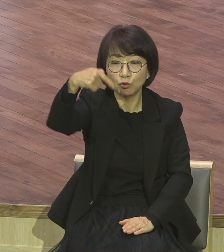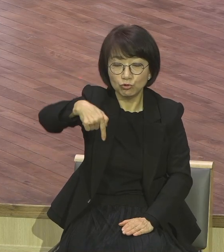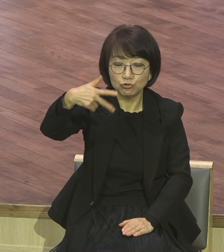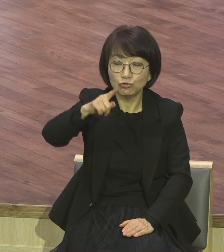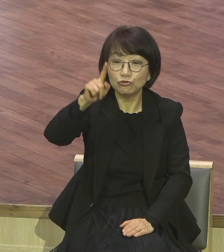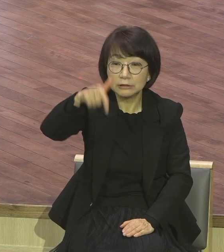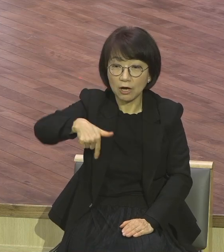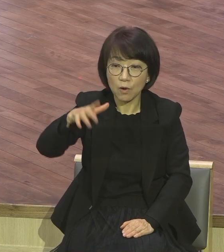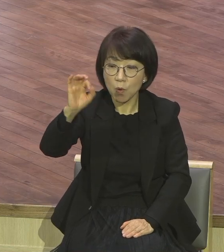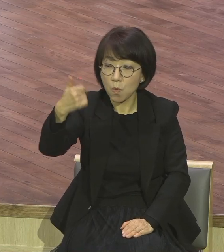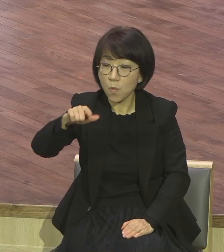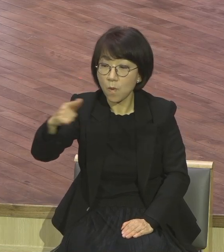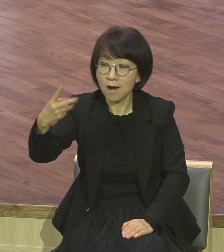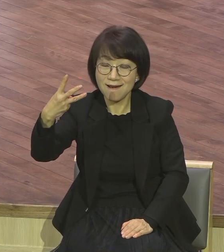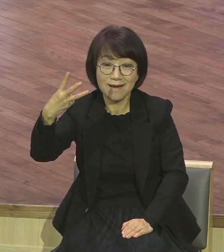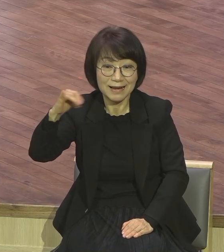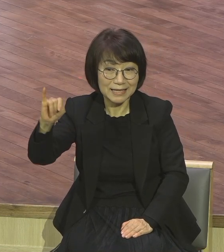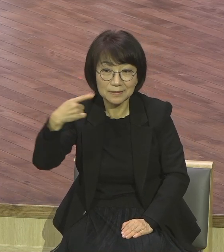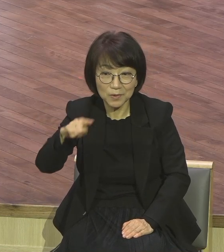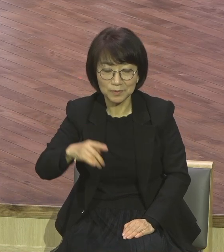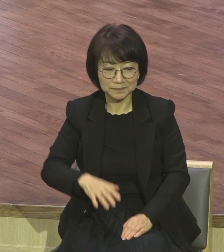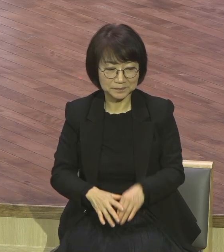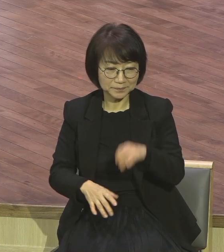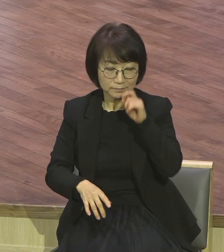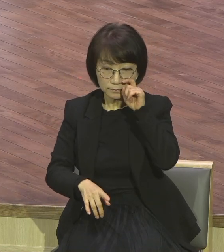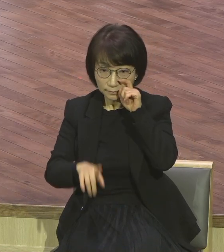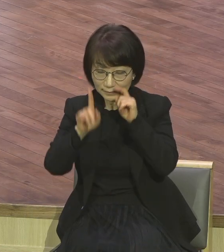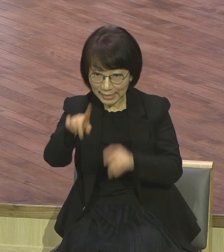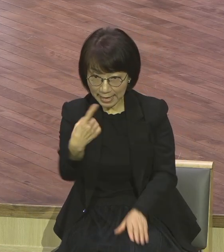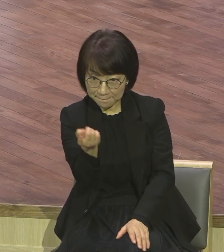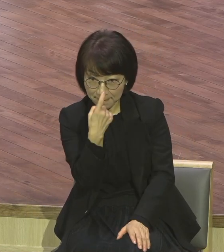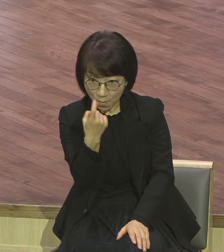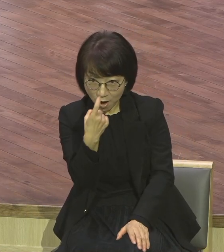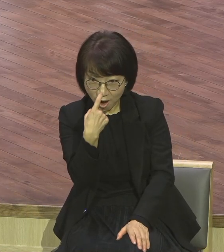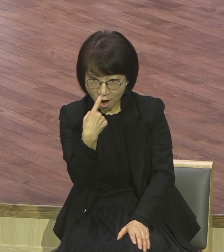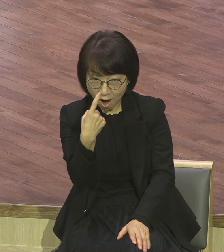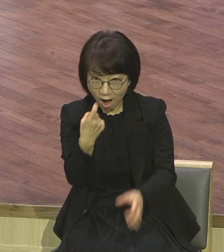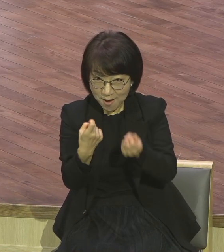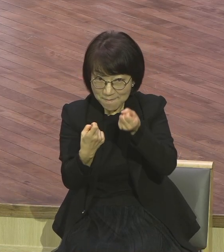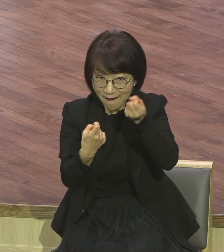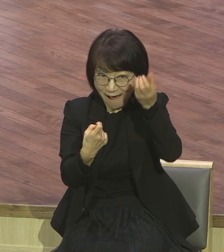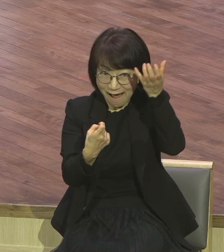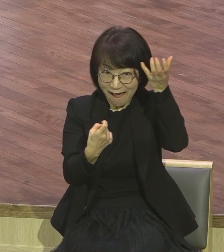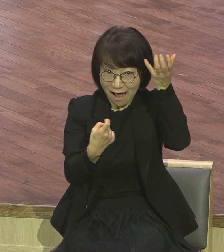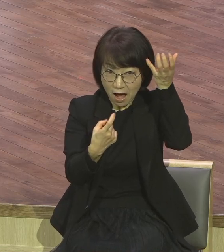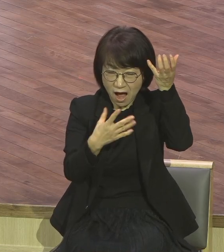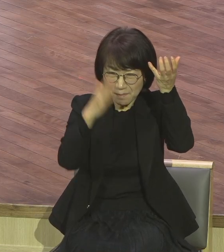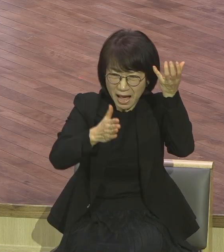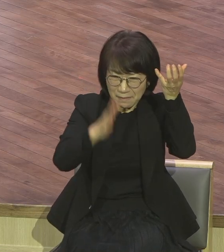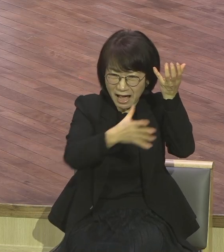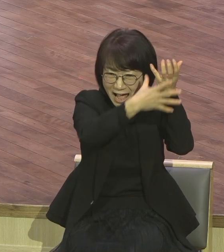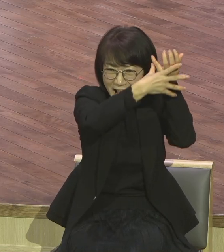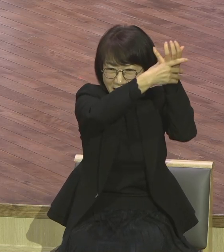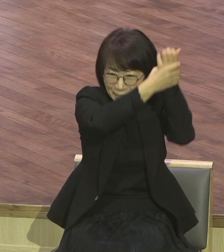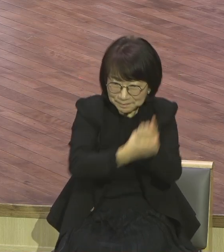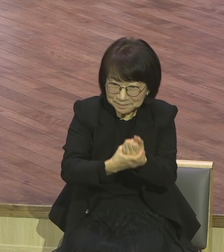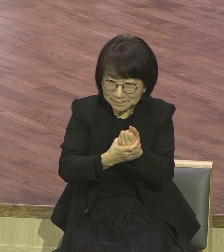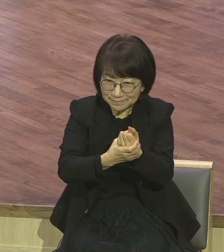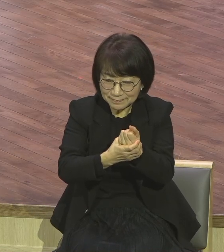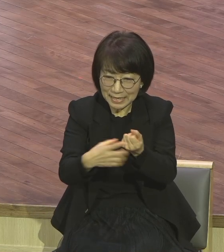누적 원리가 무슨 말이냐면 한 가지 배운 후에 그것을 잊어버리기 전에 또 한 가지를 그 위에